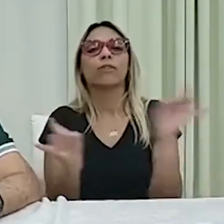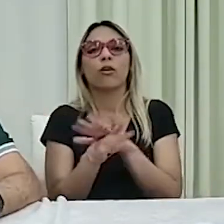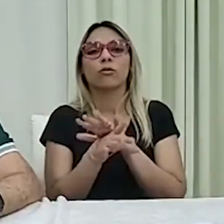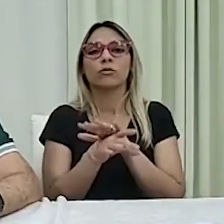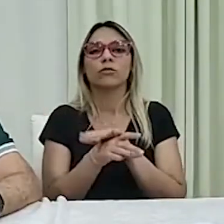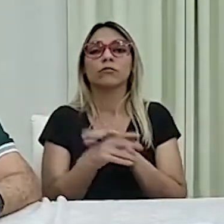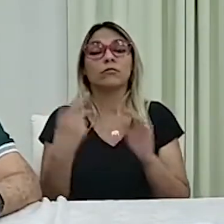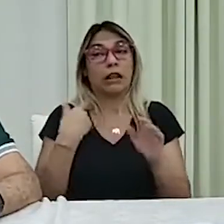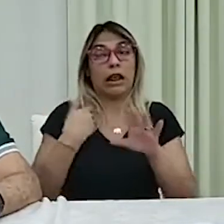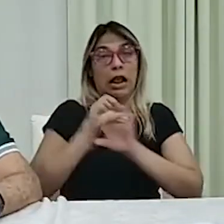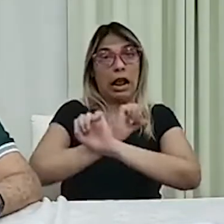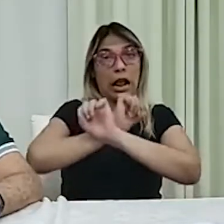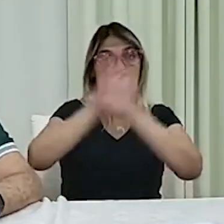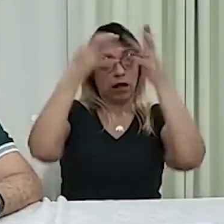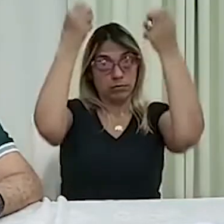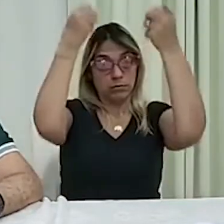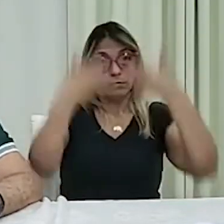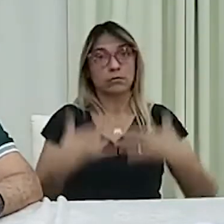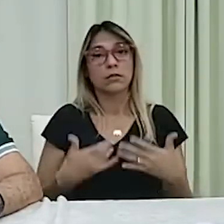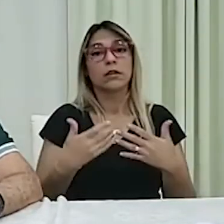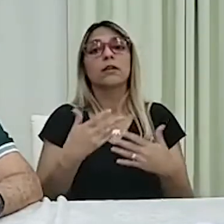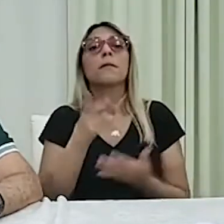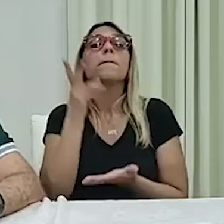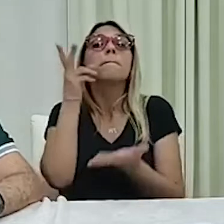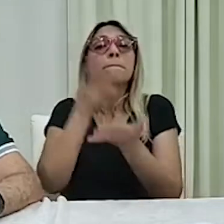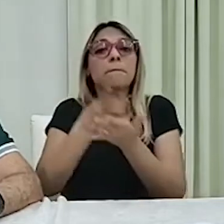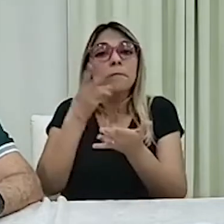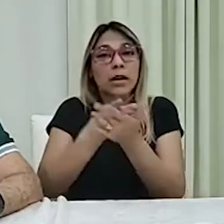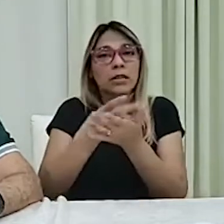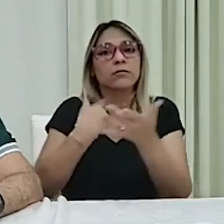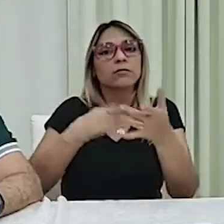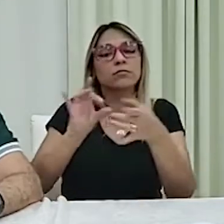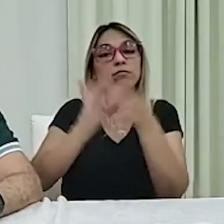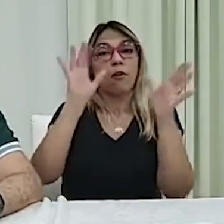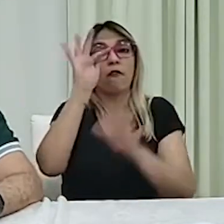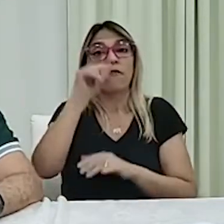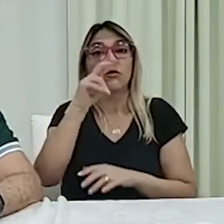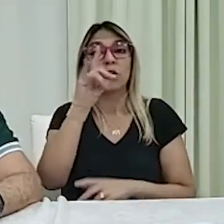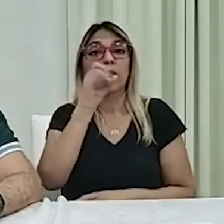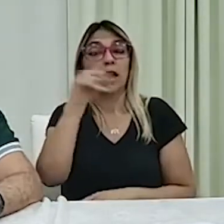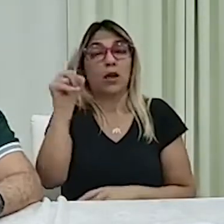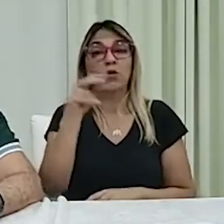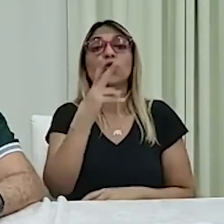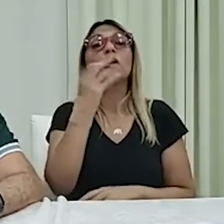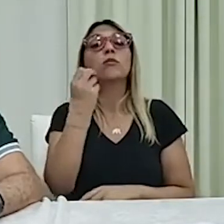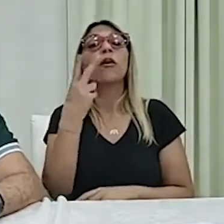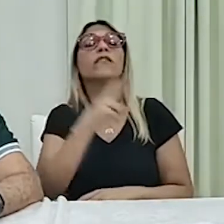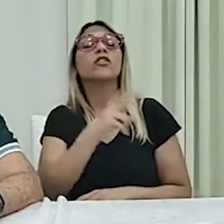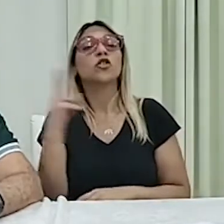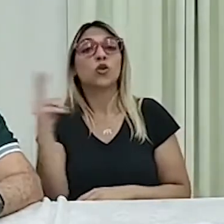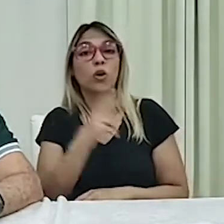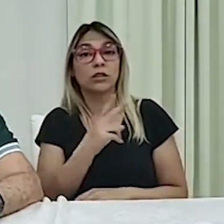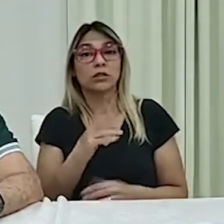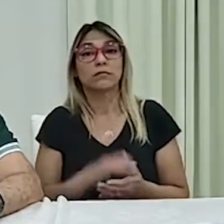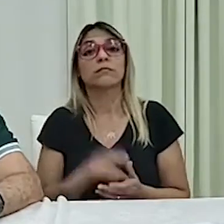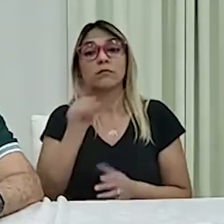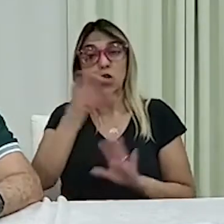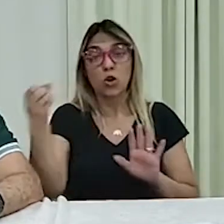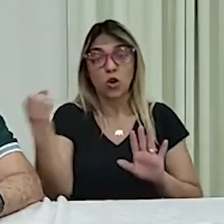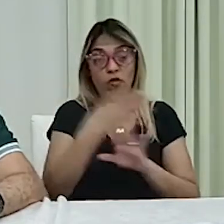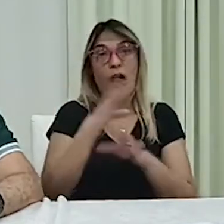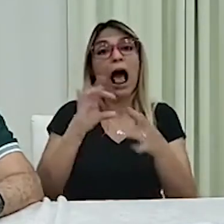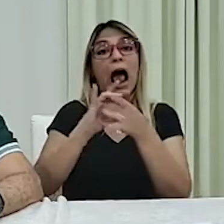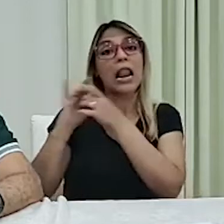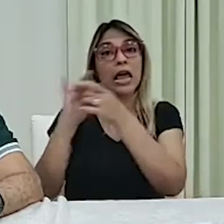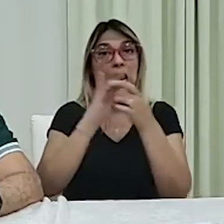Deixo bem claro que, mesmo caso seja sancionado o fundão, em 2022, o partido novo, o Aliança pelo